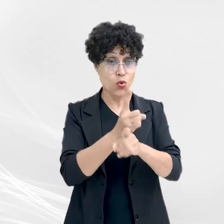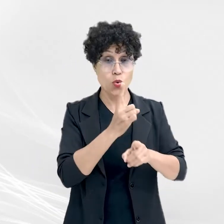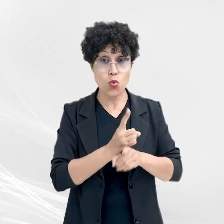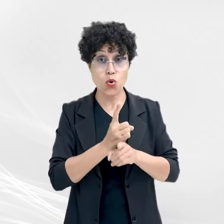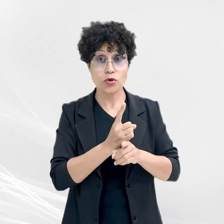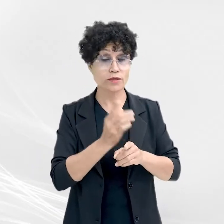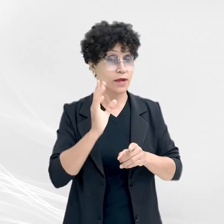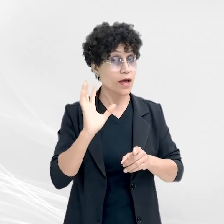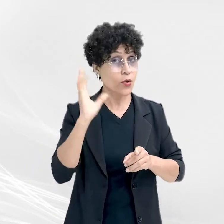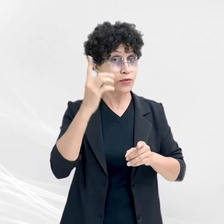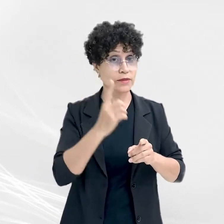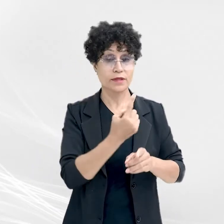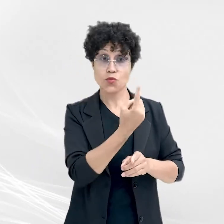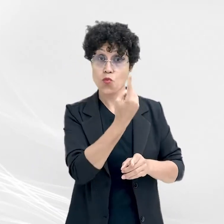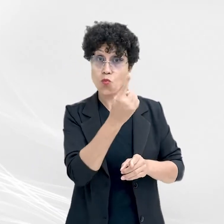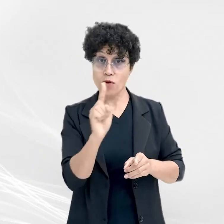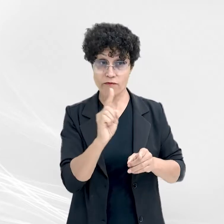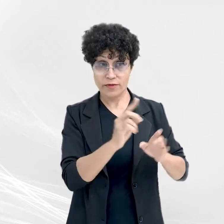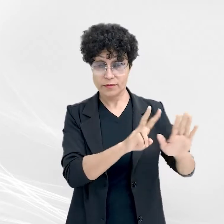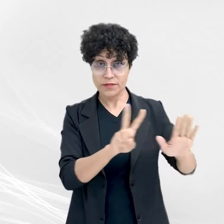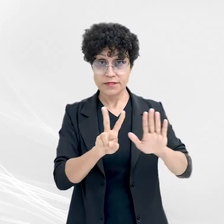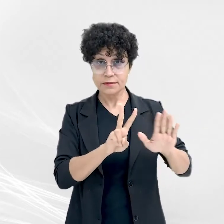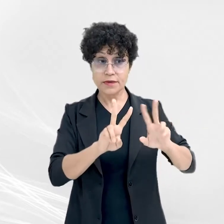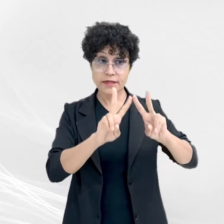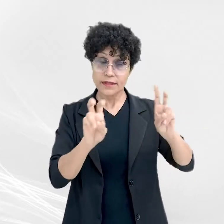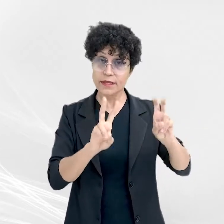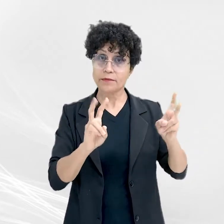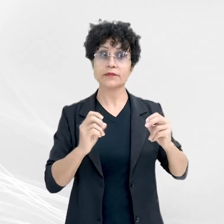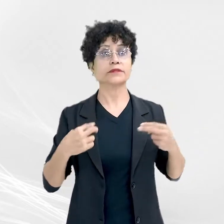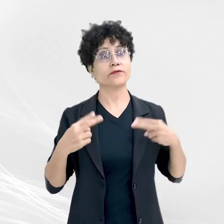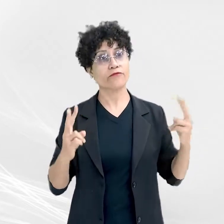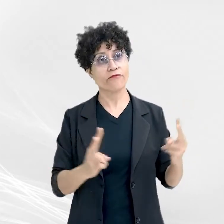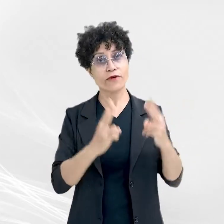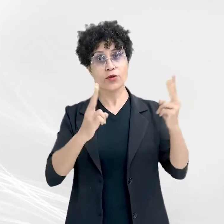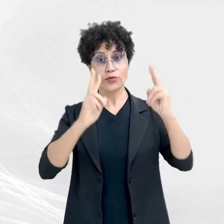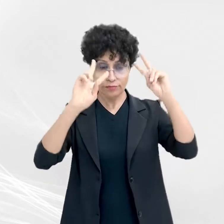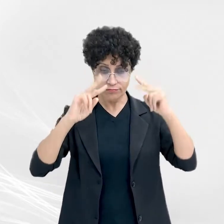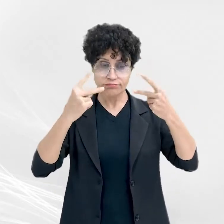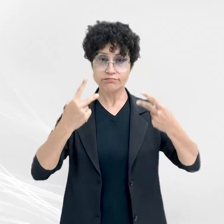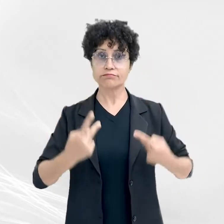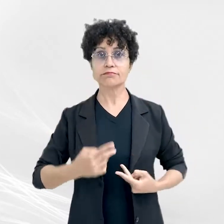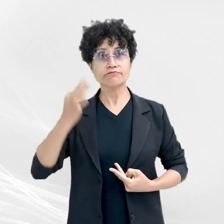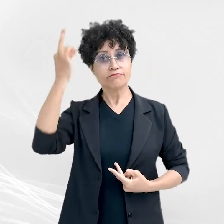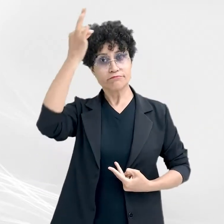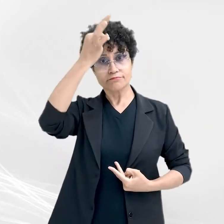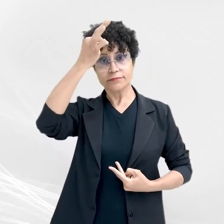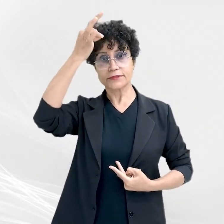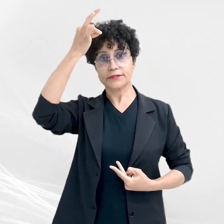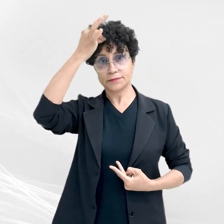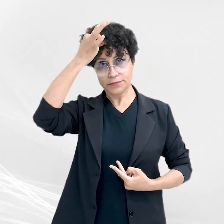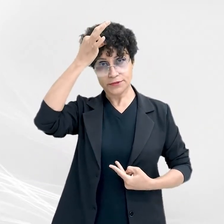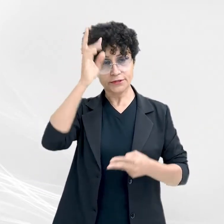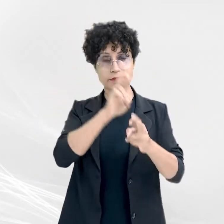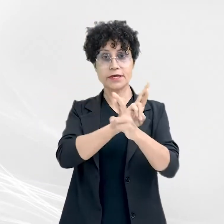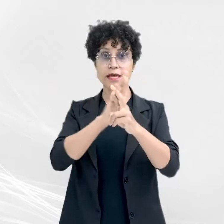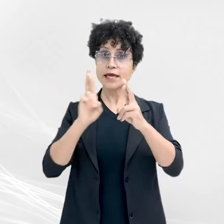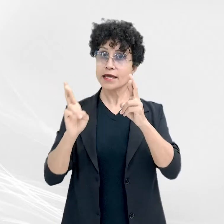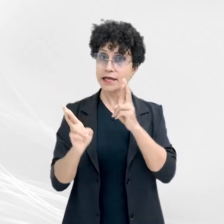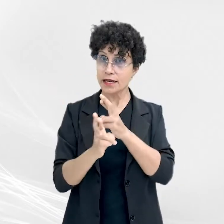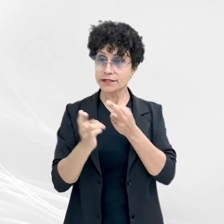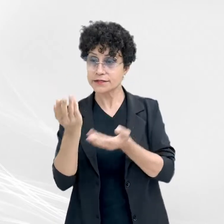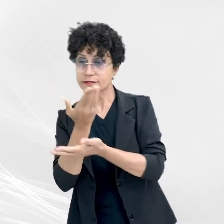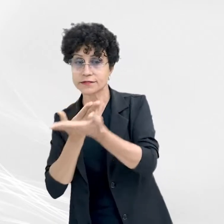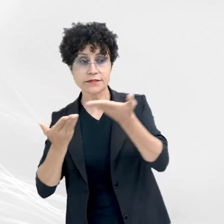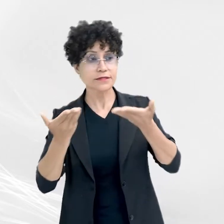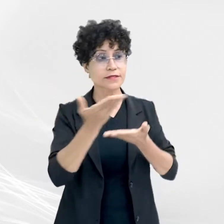ocorrem uma vez por semana e abordam temas como valores, humanização e espiritualidade, relações